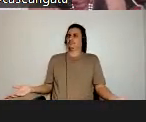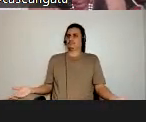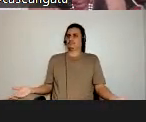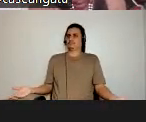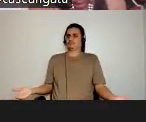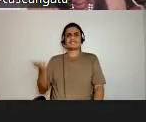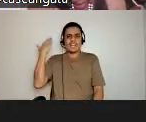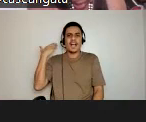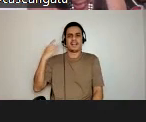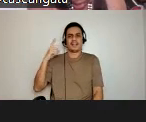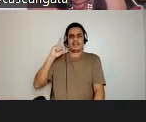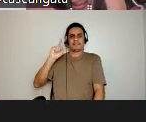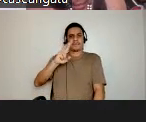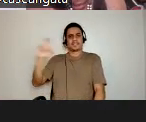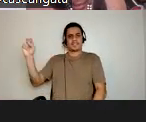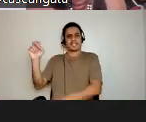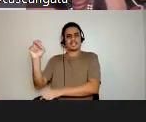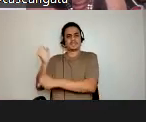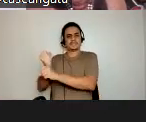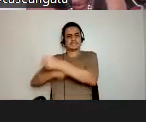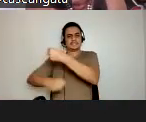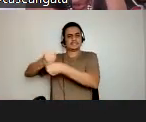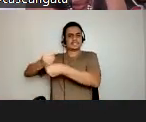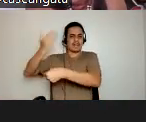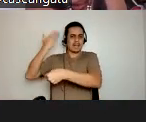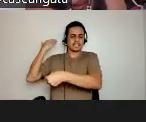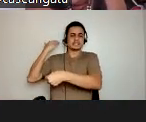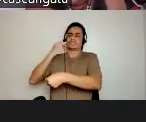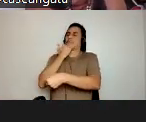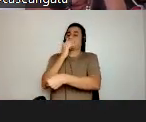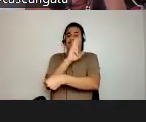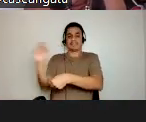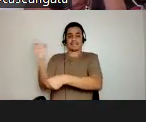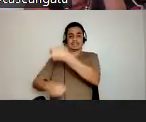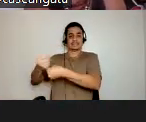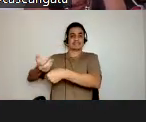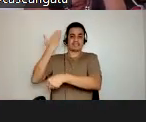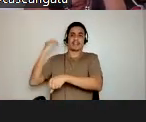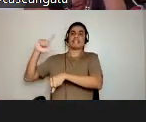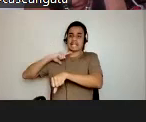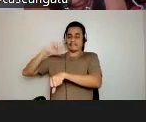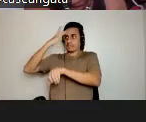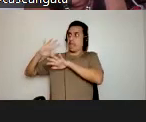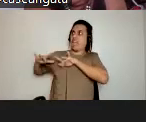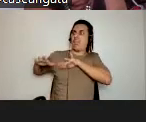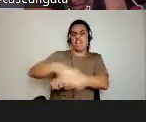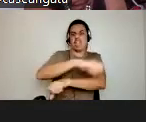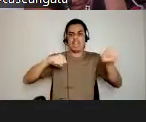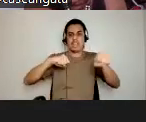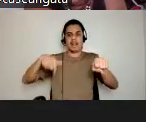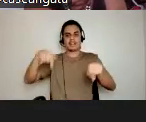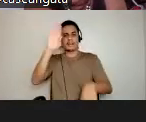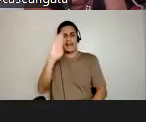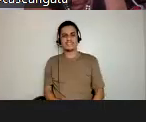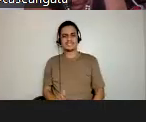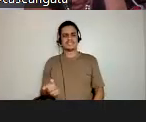atrás. É disso que se trata. Os povos indígenas, os povos negros, nós somos escravizados, né? Então, você tem que